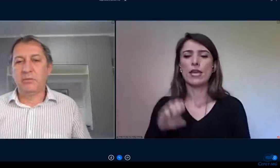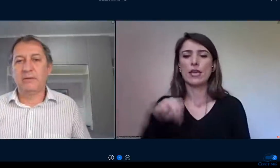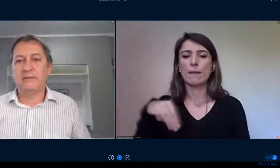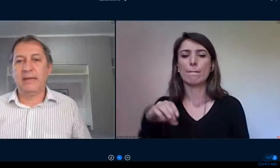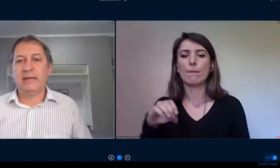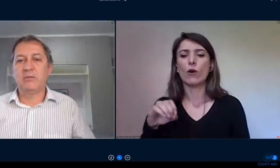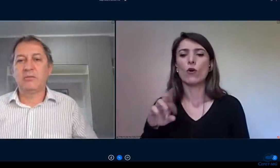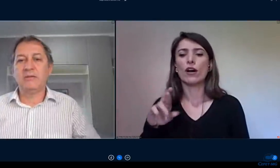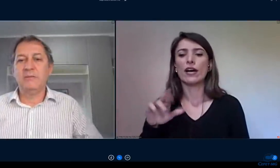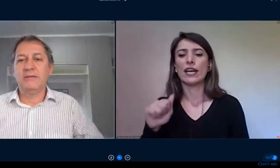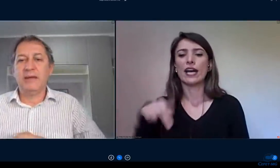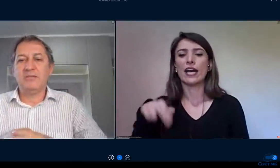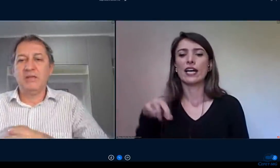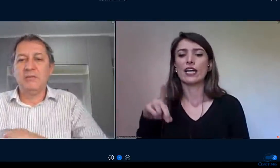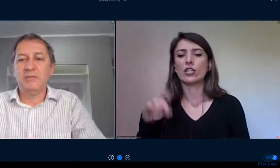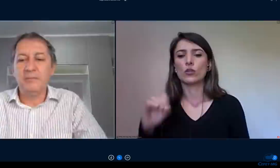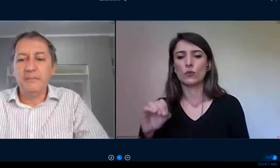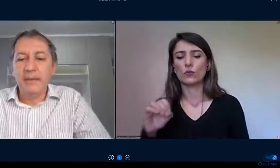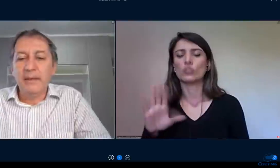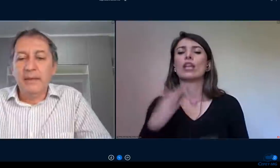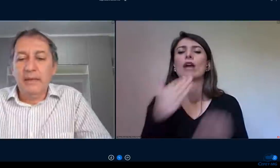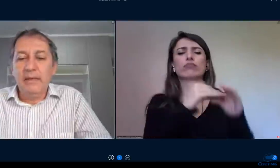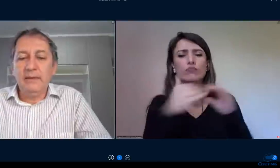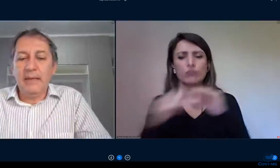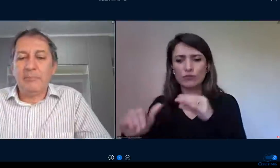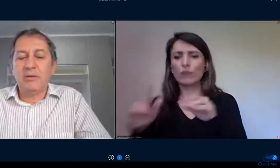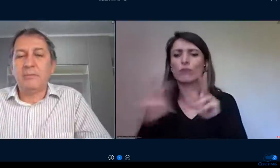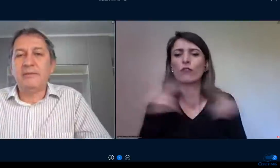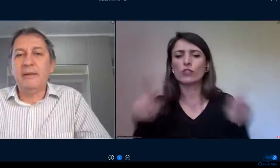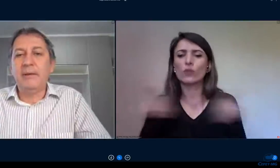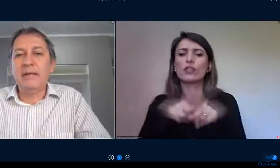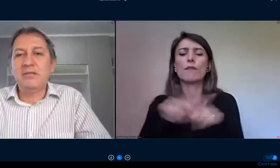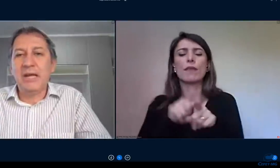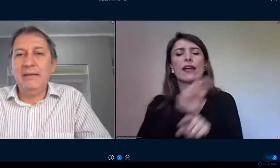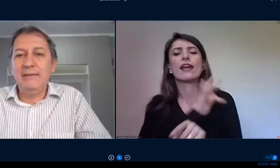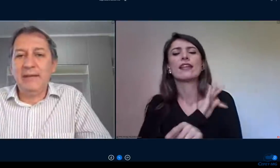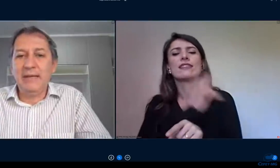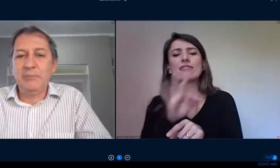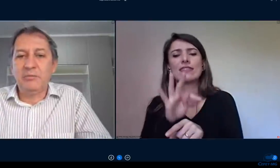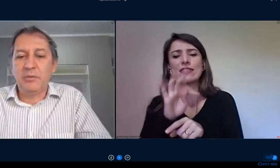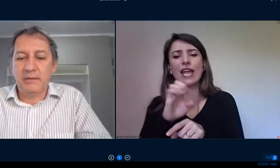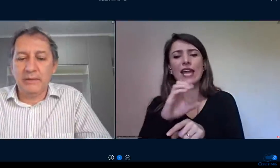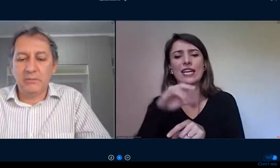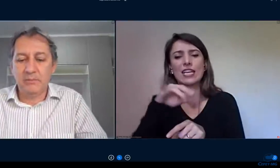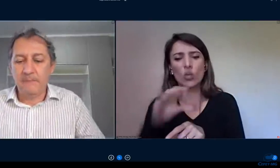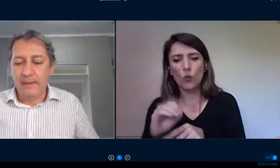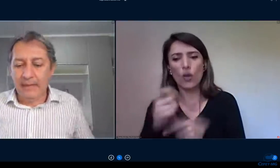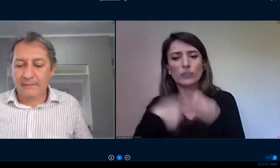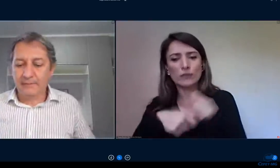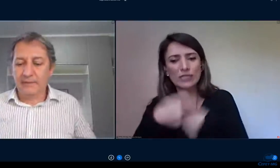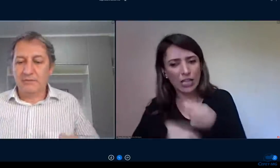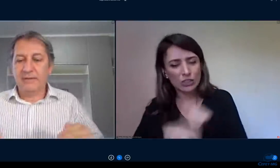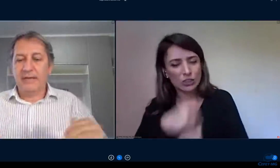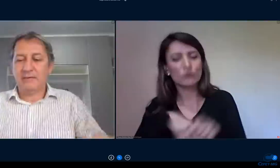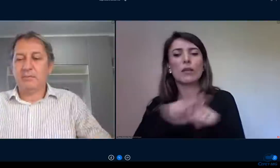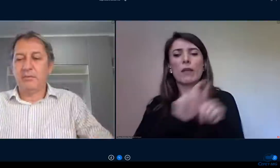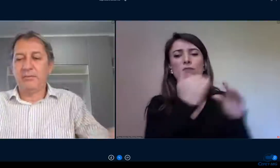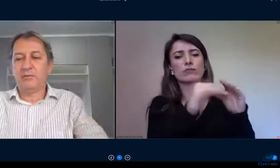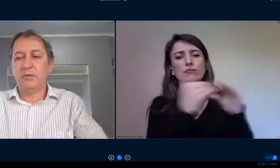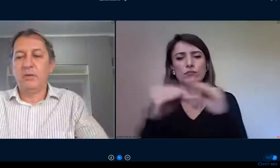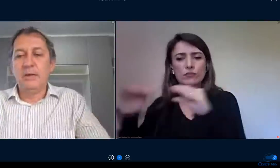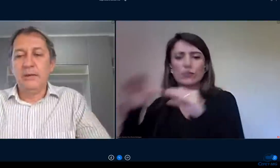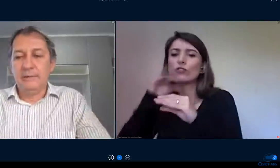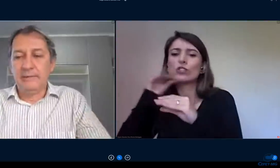professores e técnicos administrativos e na próxima semana já iniciaremos portanto essas atividades